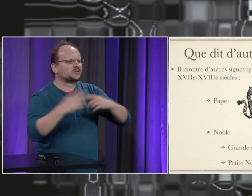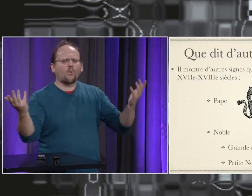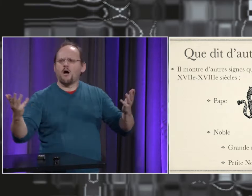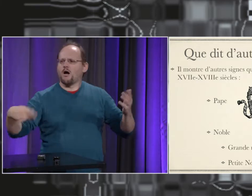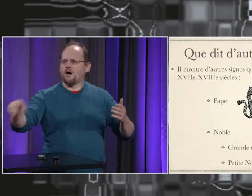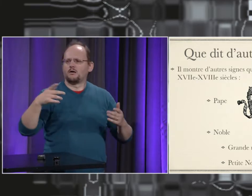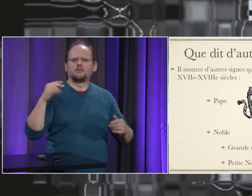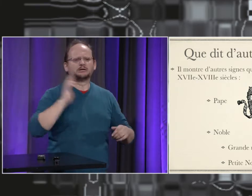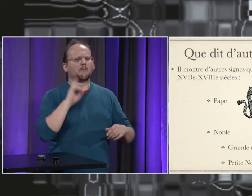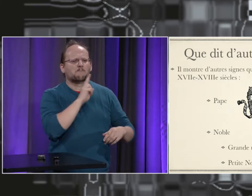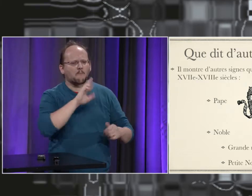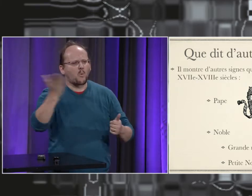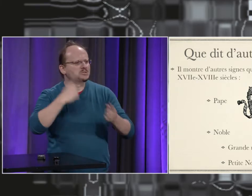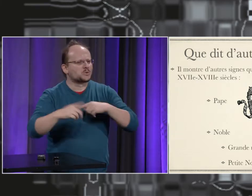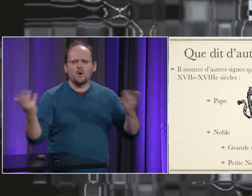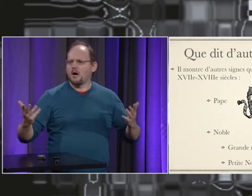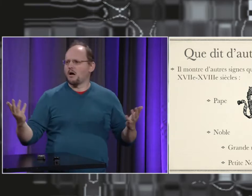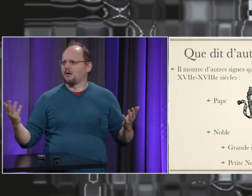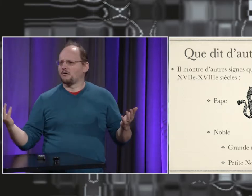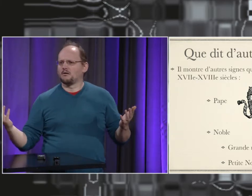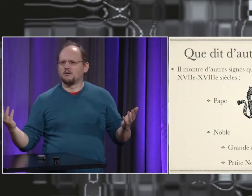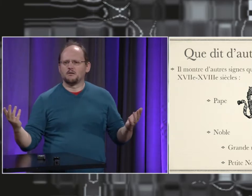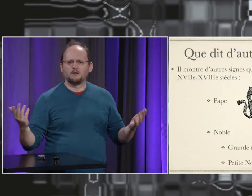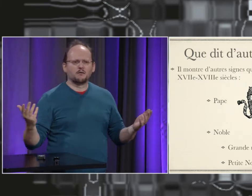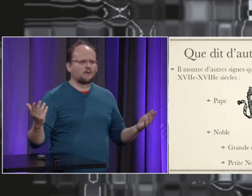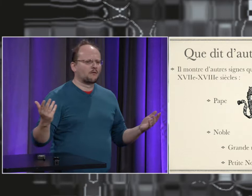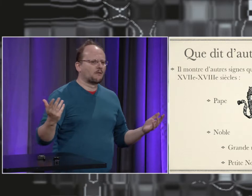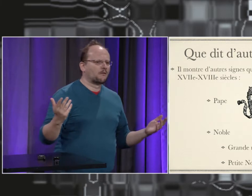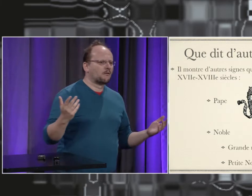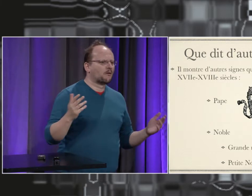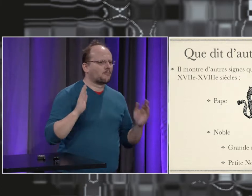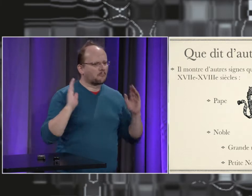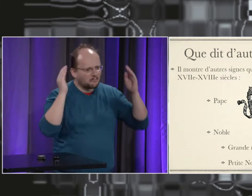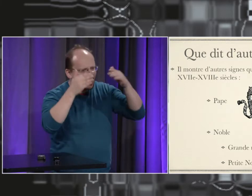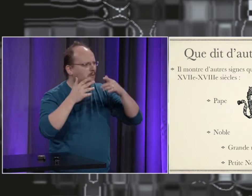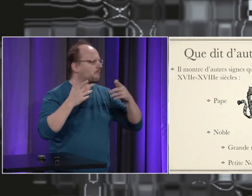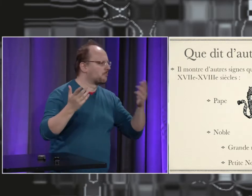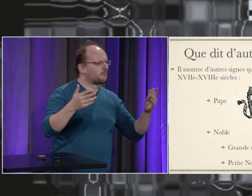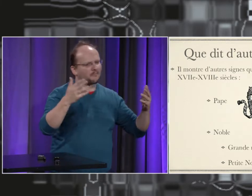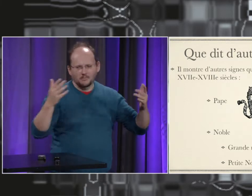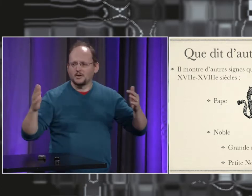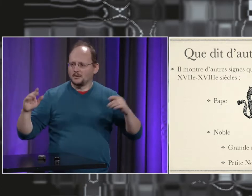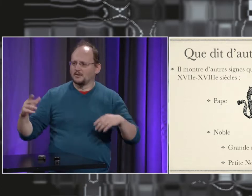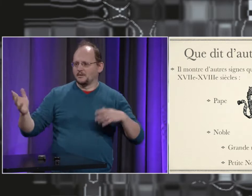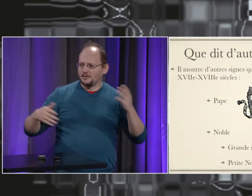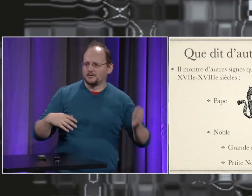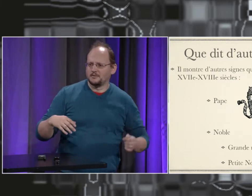Donc le pape, certains utilisent ce signe-là. Vous avez d'autres signes pour pape ? Pape, sur la tête, le dit.